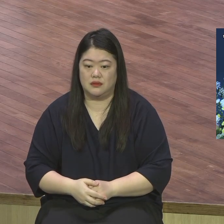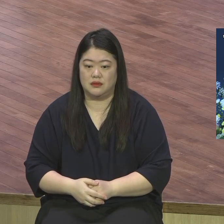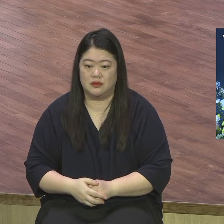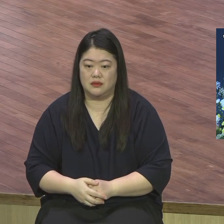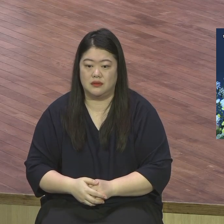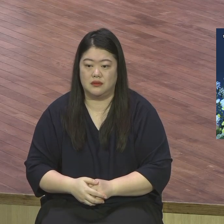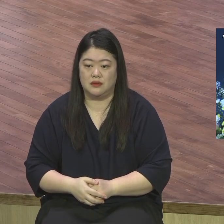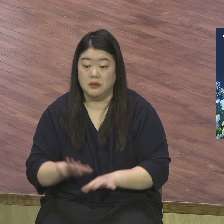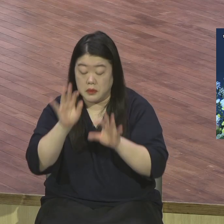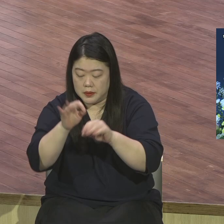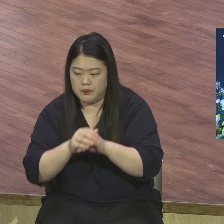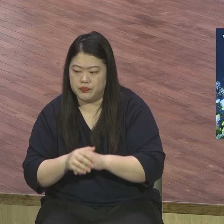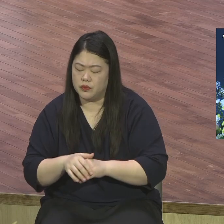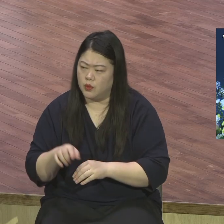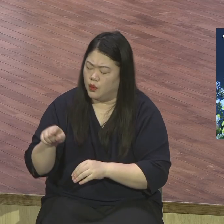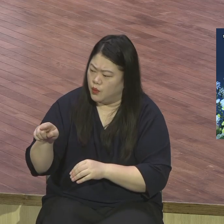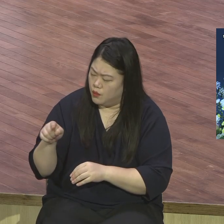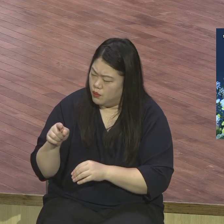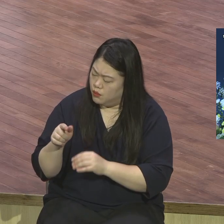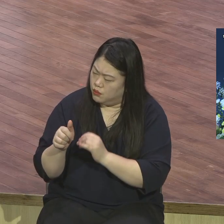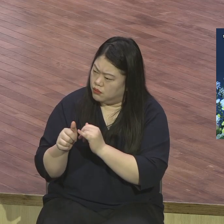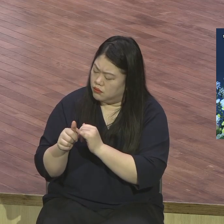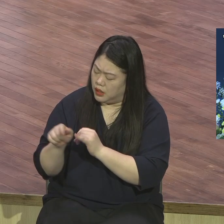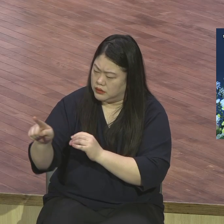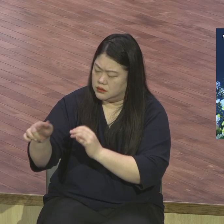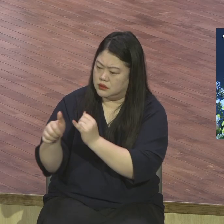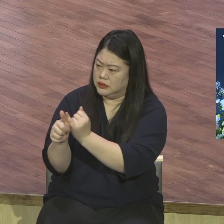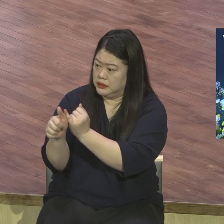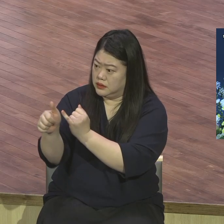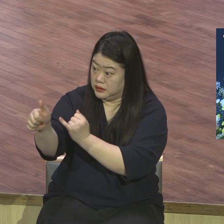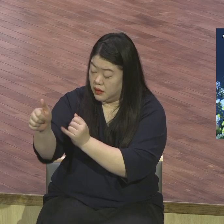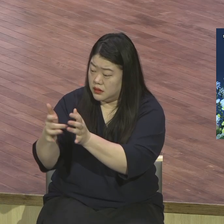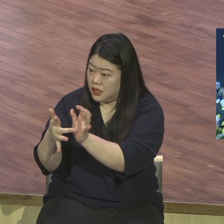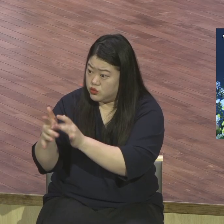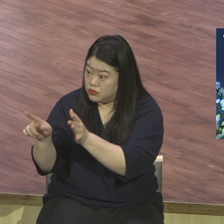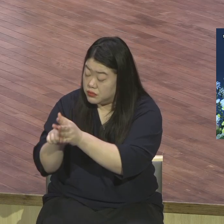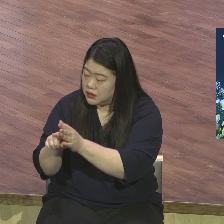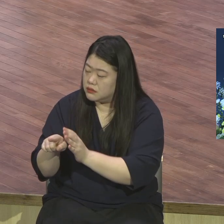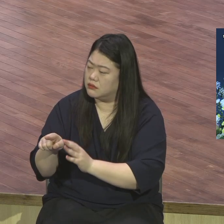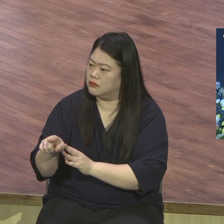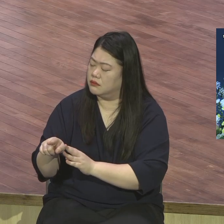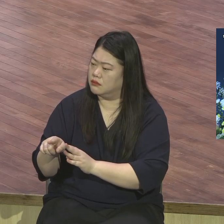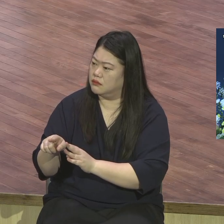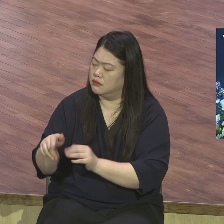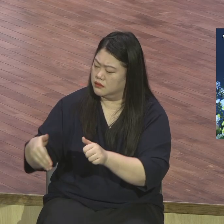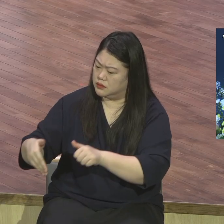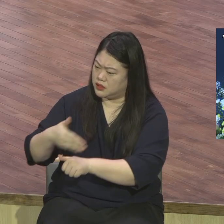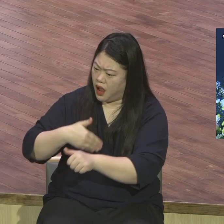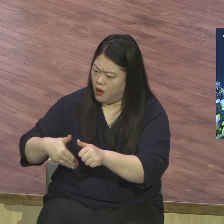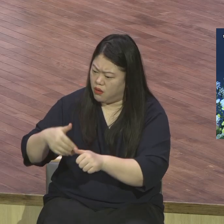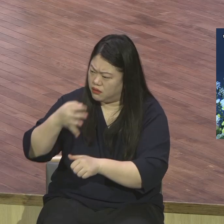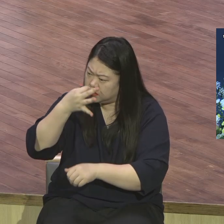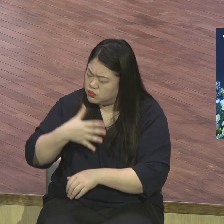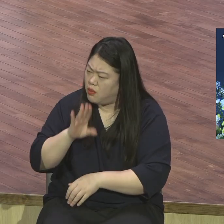힘이 있나 저렇게 당당하냐 저렇게 희망이 보이냐 저런 환경 속에서도 절망하지 않냐